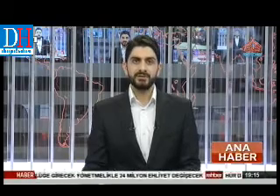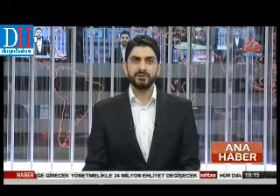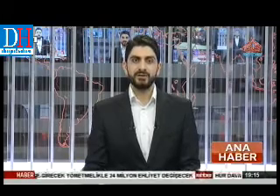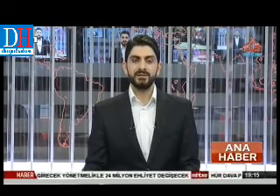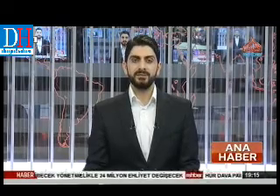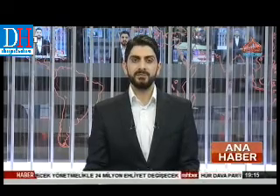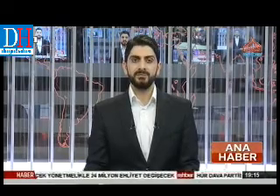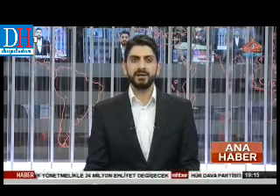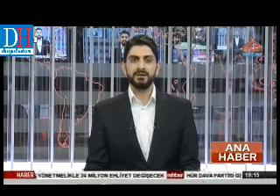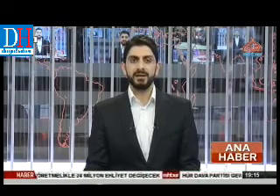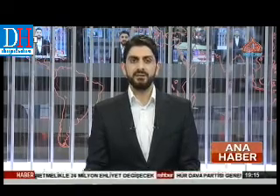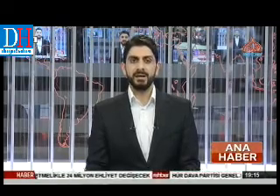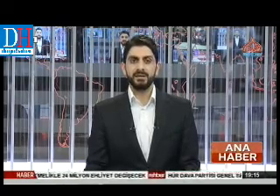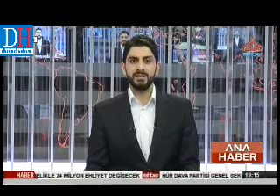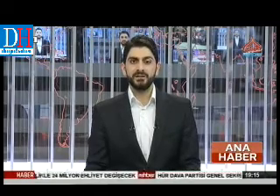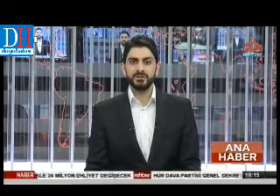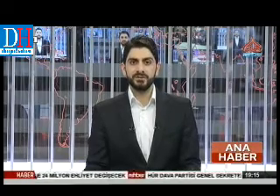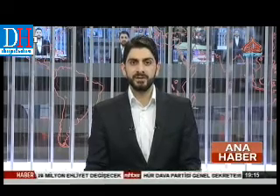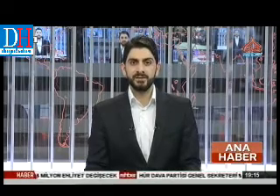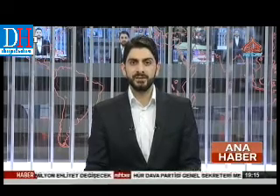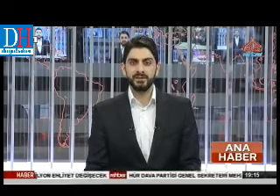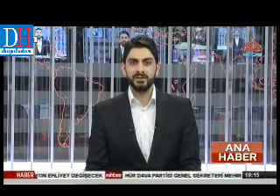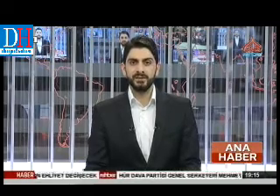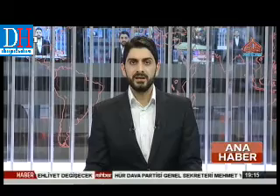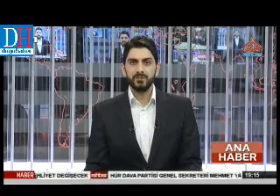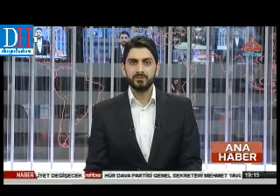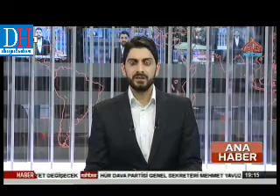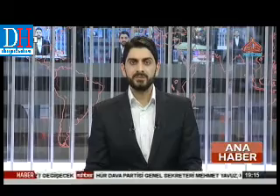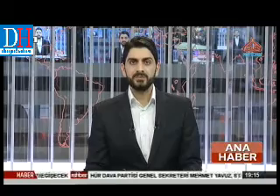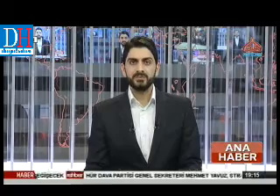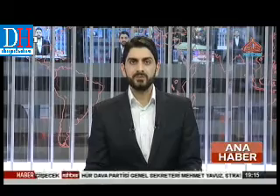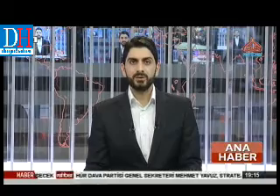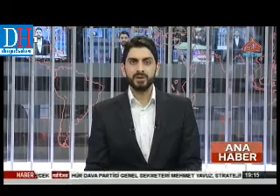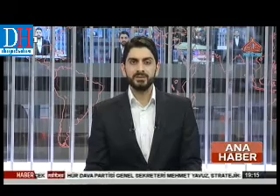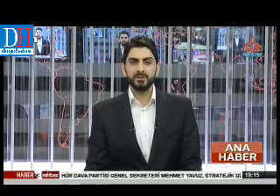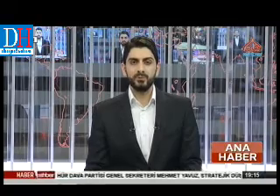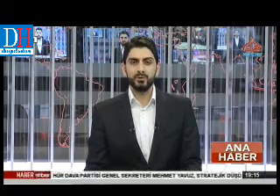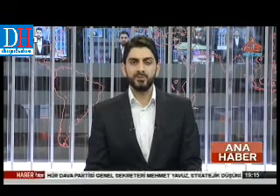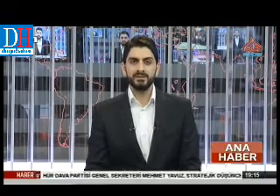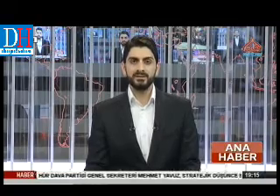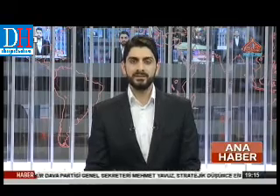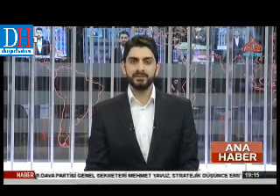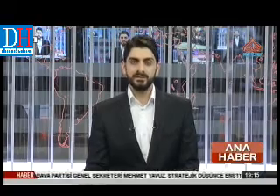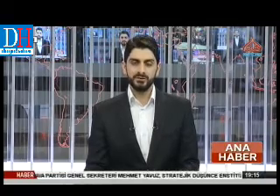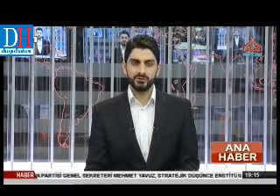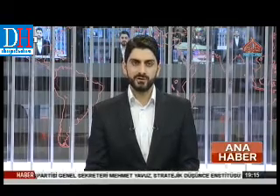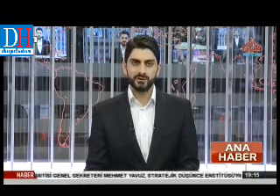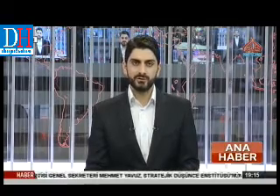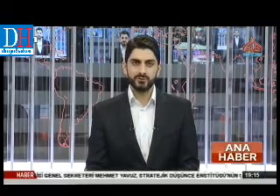değişen işitme engelli bayanlar işaret diliyle yüce kitabımız Kur'an-ı Kerim'i okumanın sevincini yaşıyor.